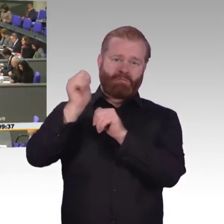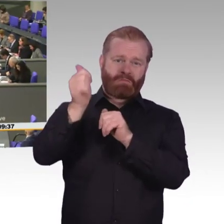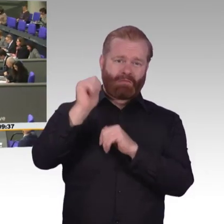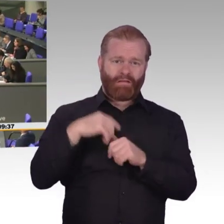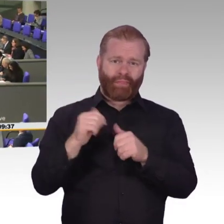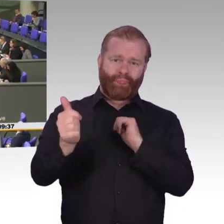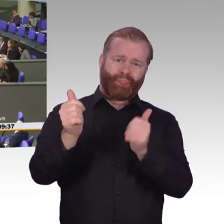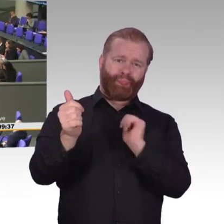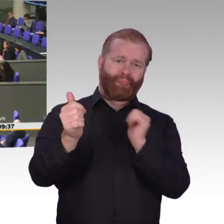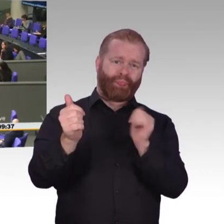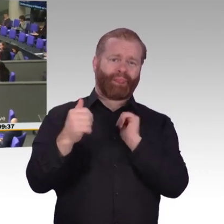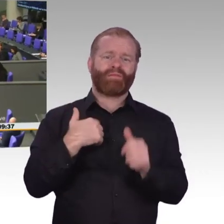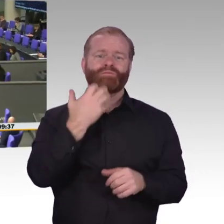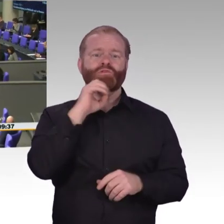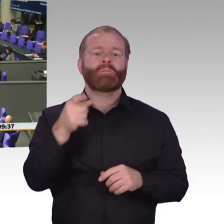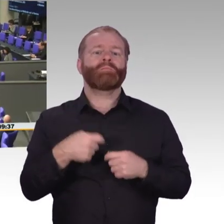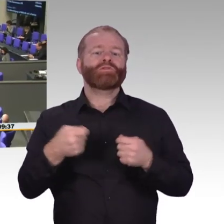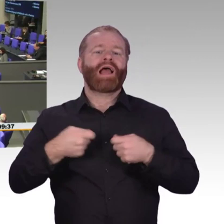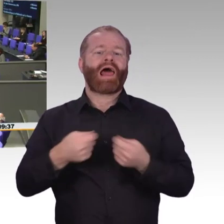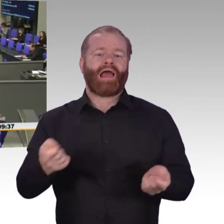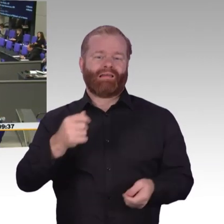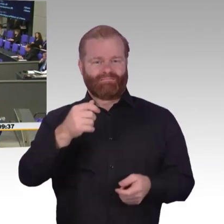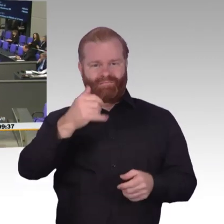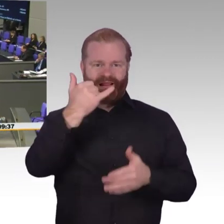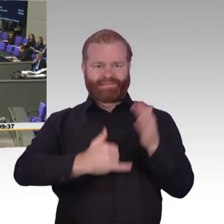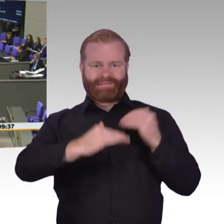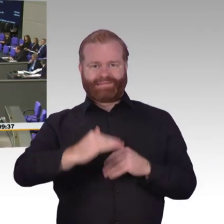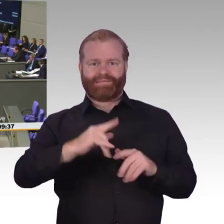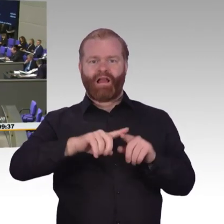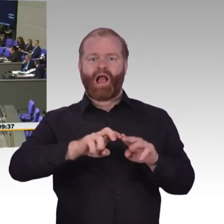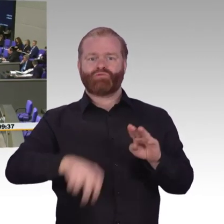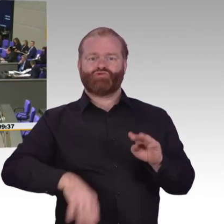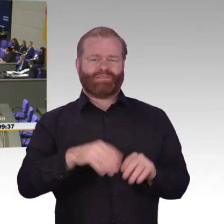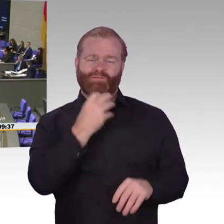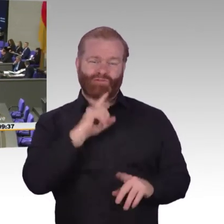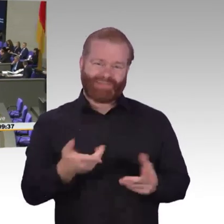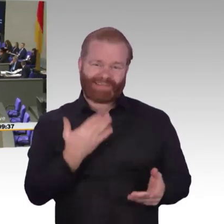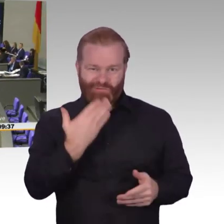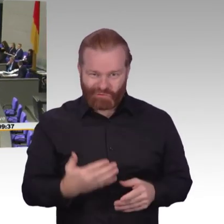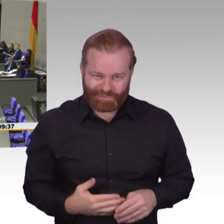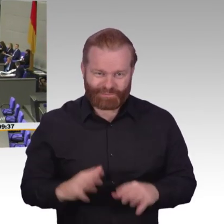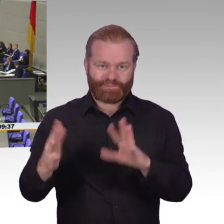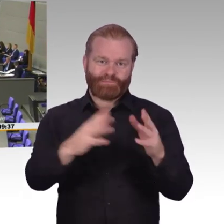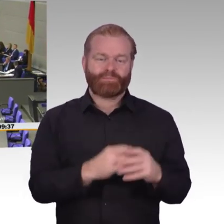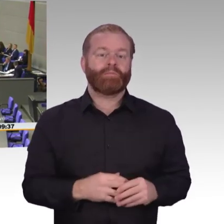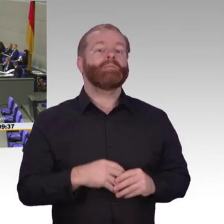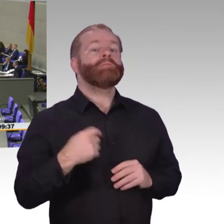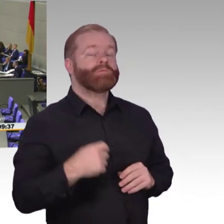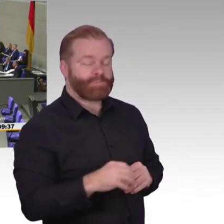Guten Morgen, Herr Präsident. Liebe Kolleginnen und Kollegen, sehr geehrte Damen und Herren. Wir haben heute erstmals die Gelegenheit, im Plenum